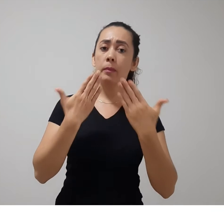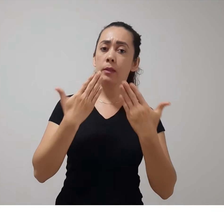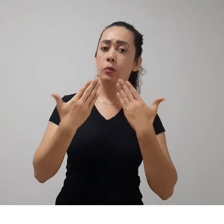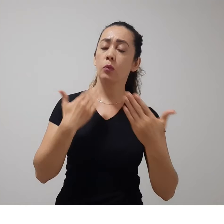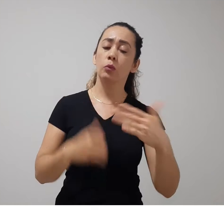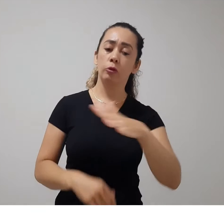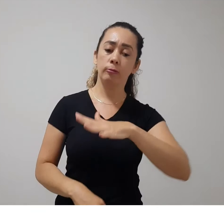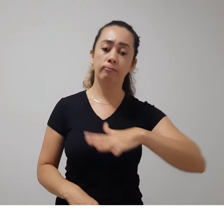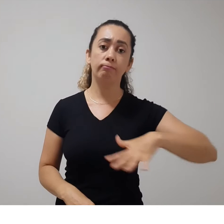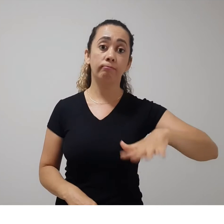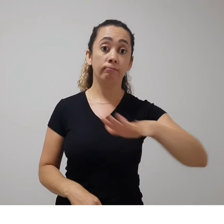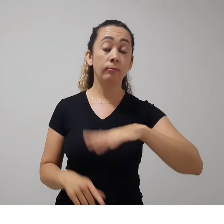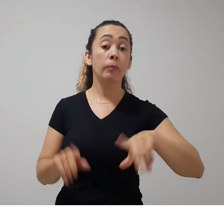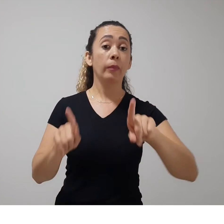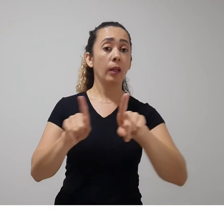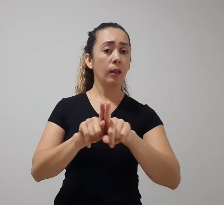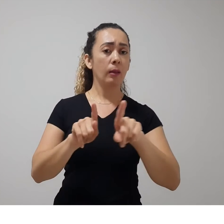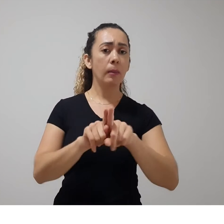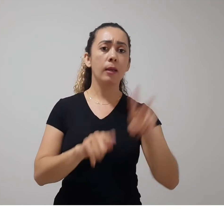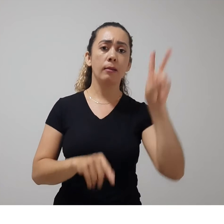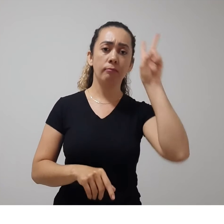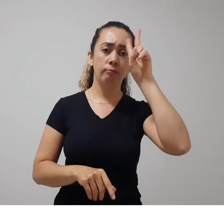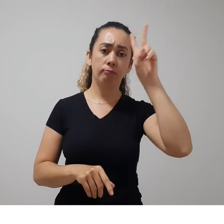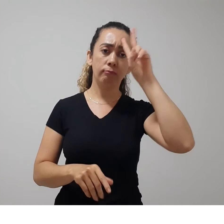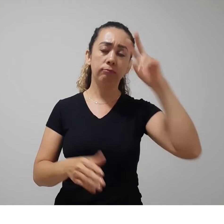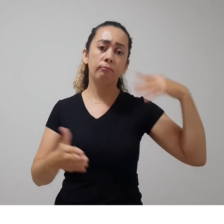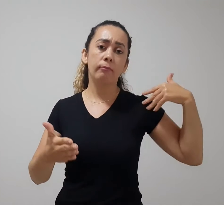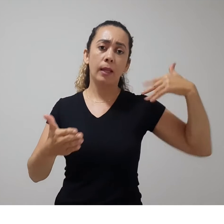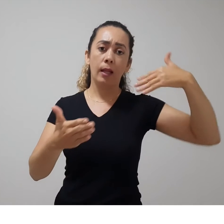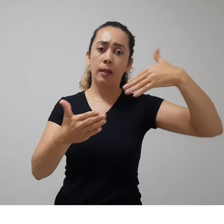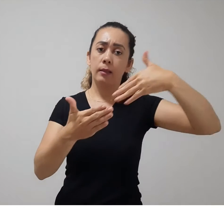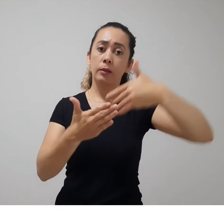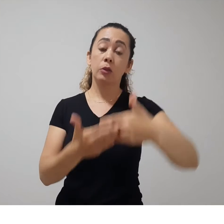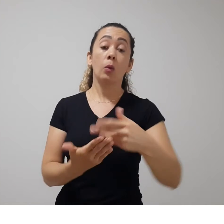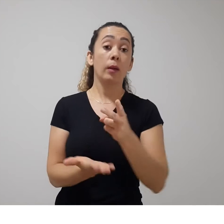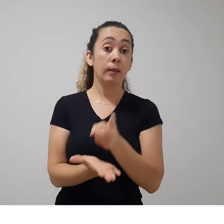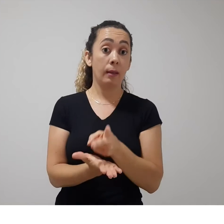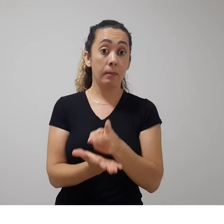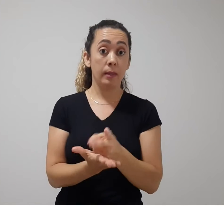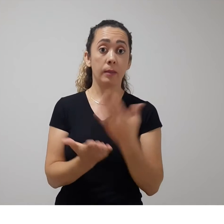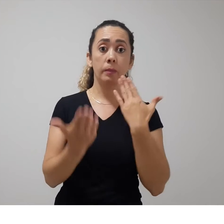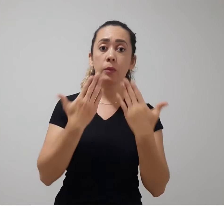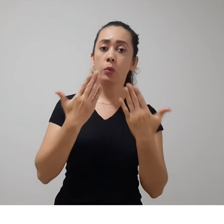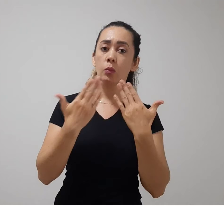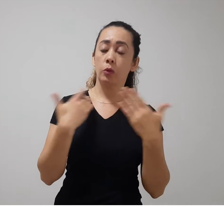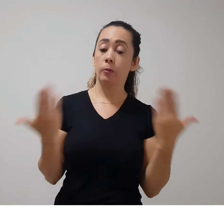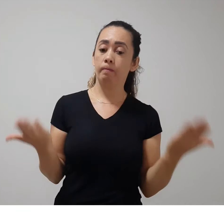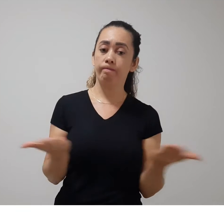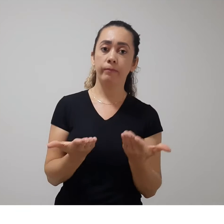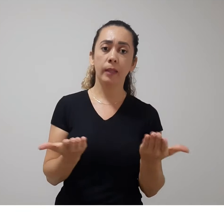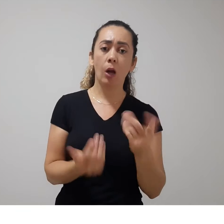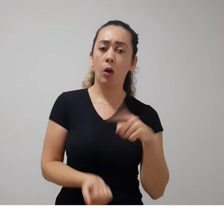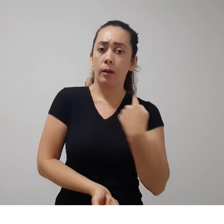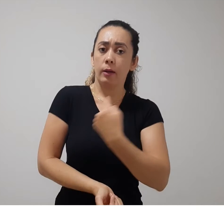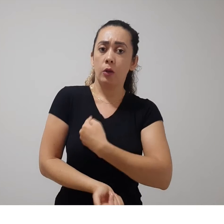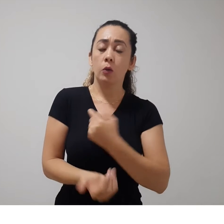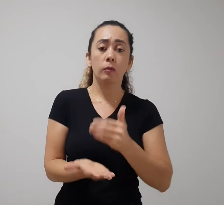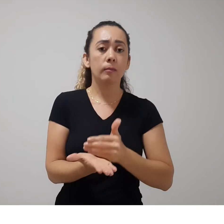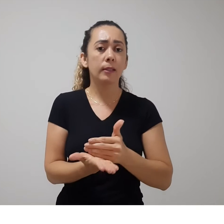trecho referente à história dessa mesma Psicologia. Agora nós vamos iniciar algumas ideias básicas